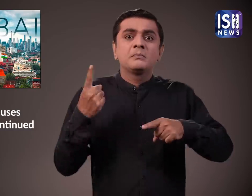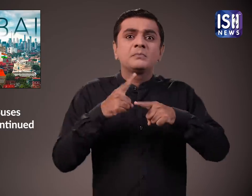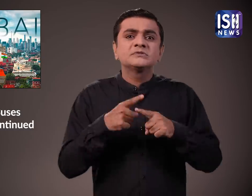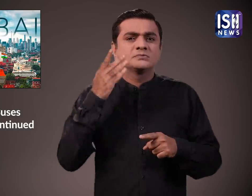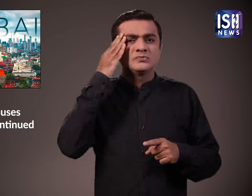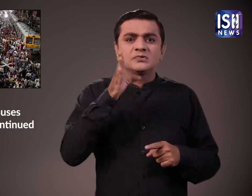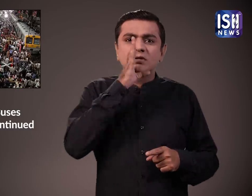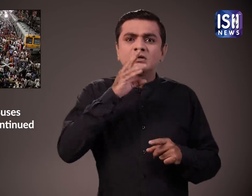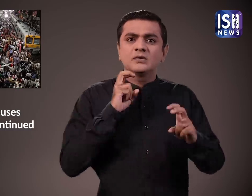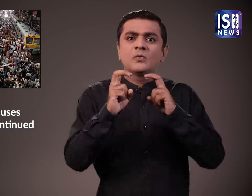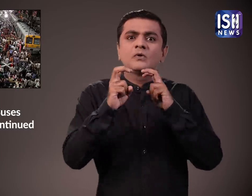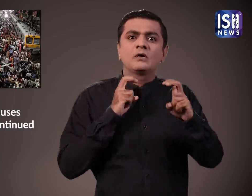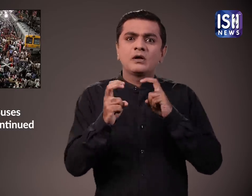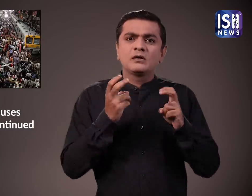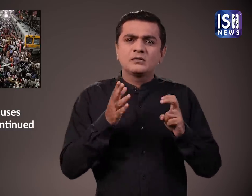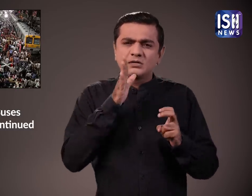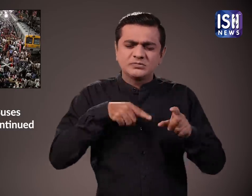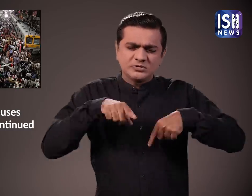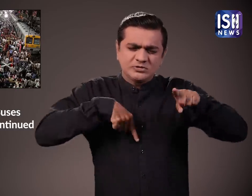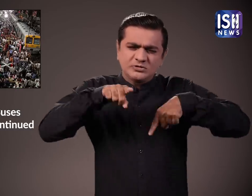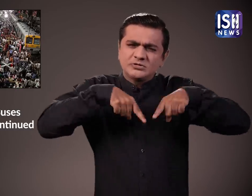लोकल ट्रेन तो जीवन रेखा है